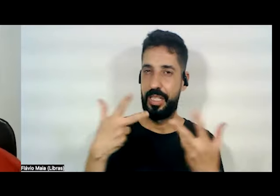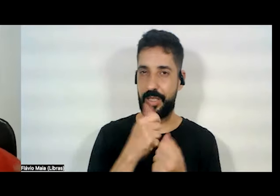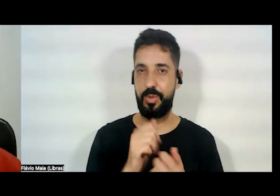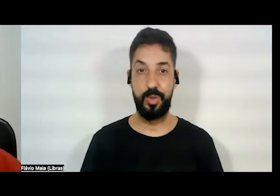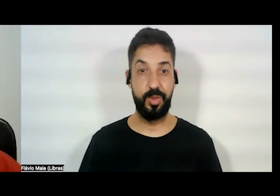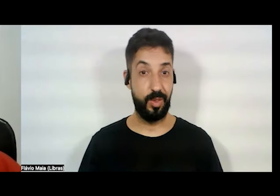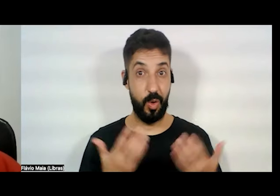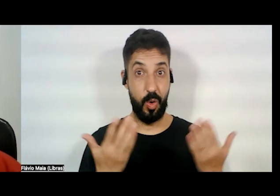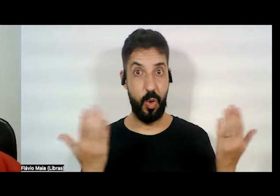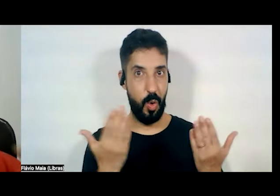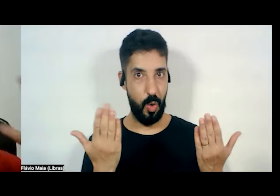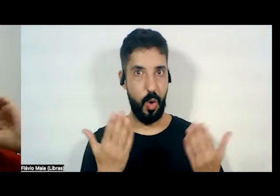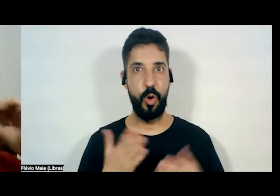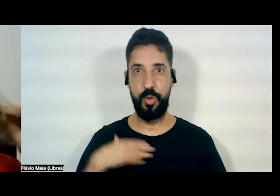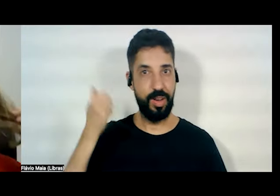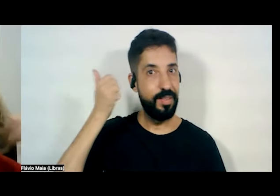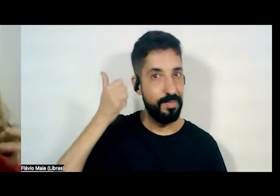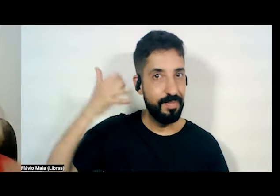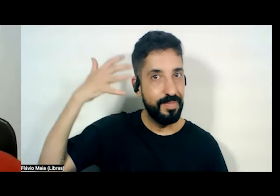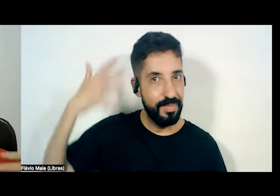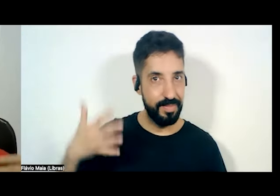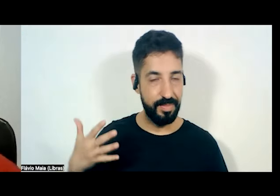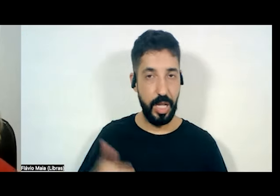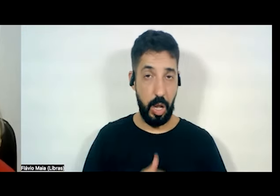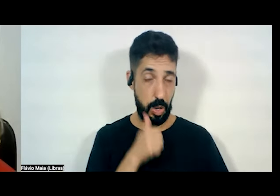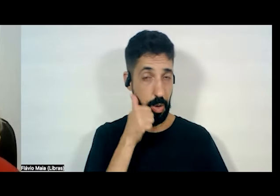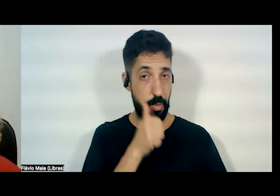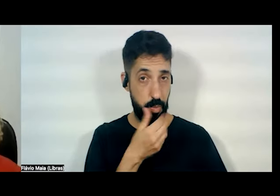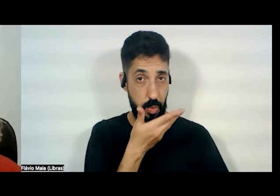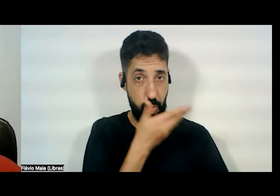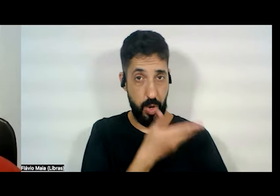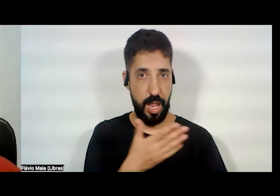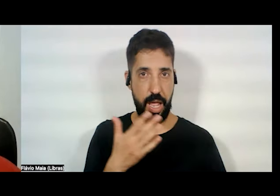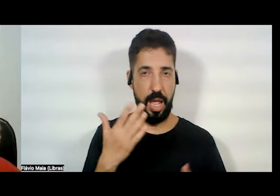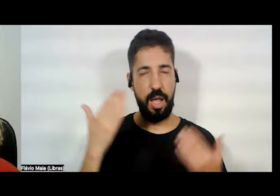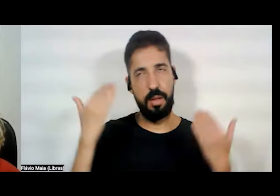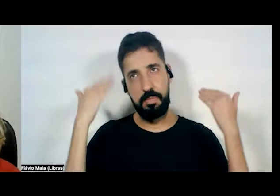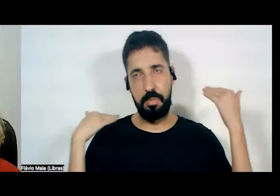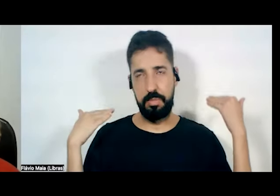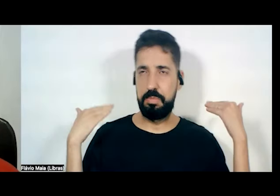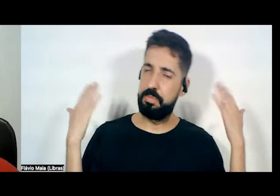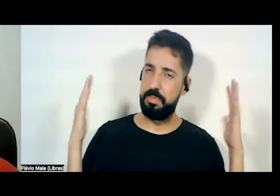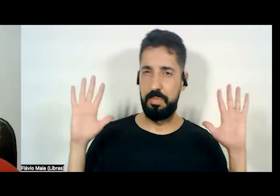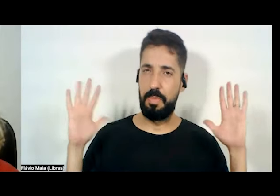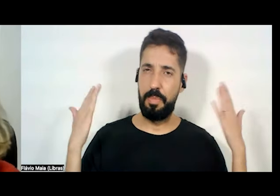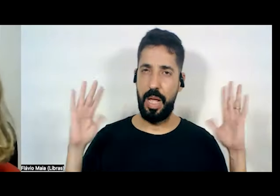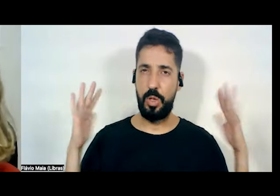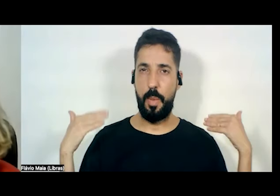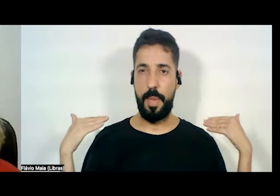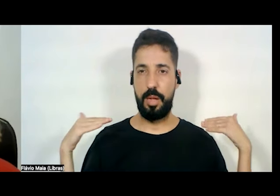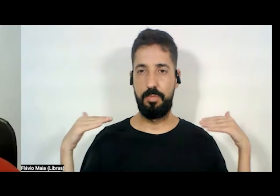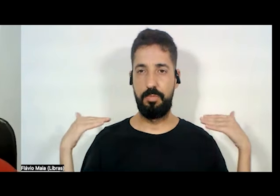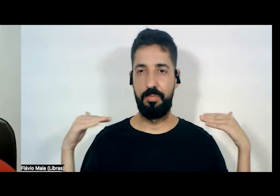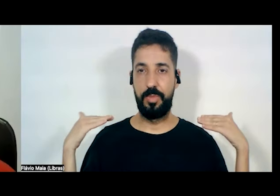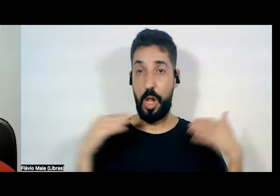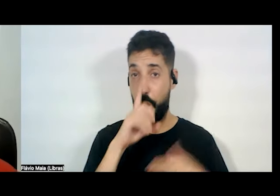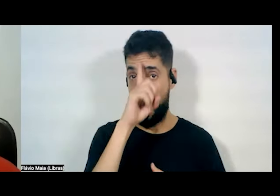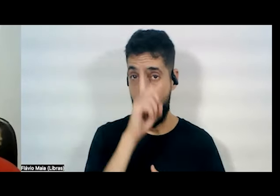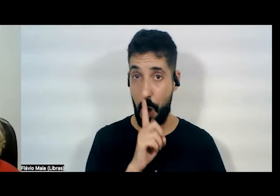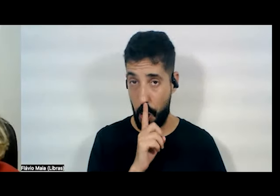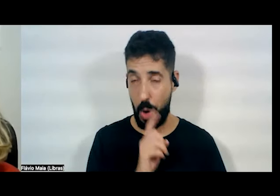Eu vou me audiodescrever, eu sou uma mulher com cabelo mais ou menos pelo ombro, cabelo louro, assim,